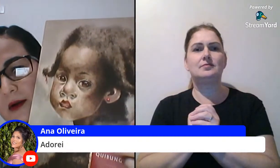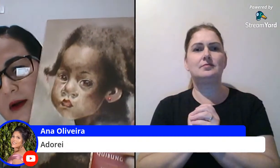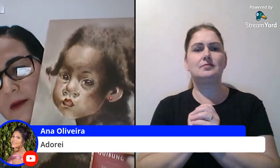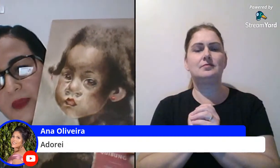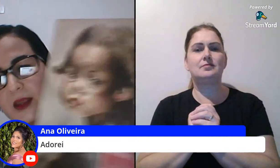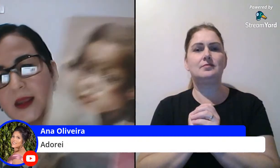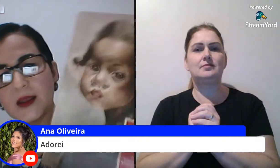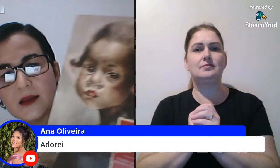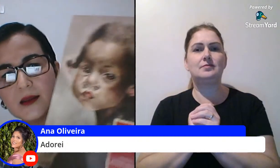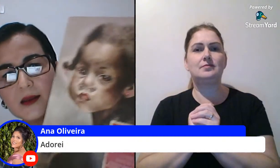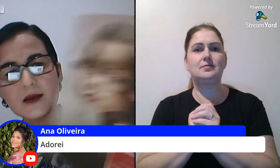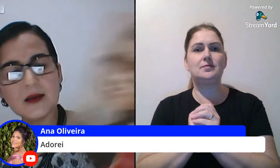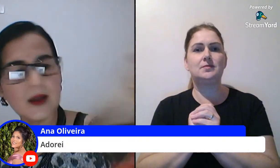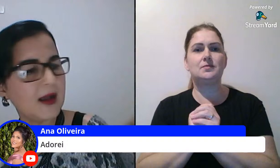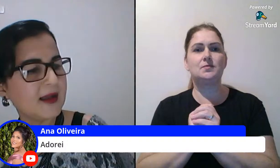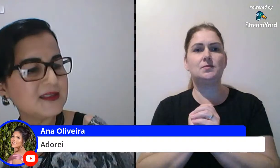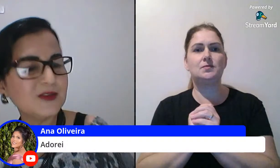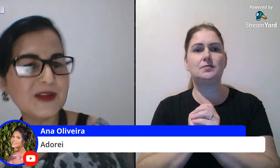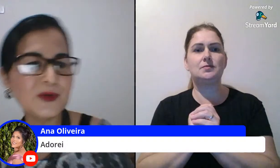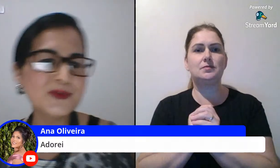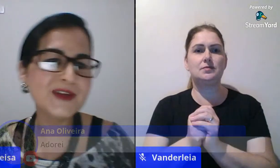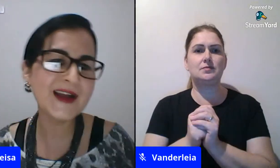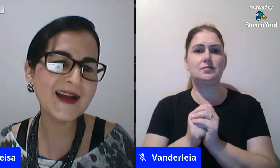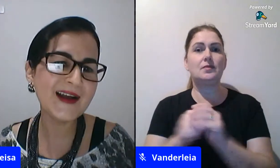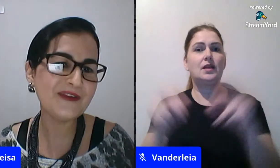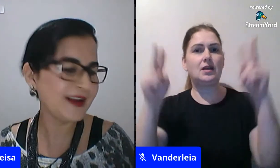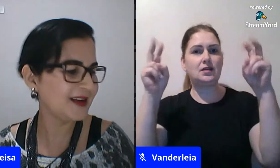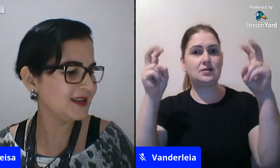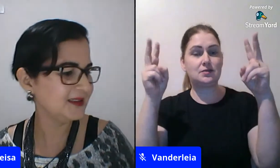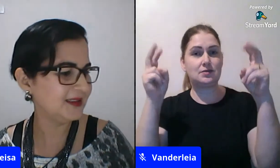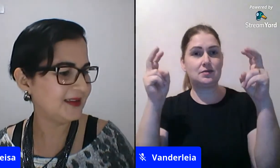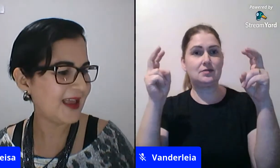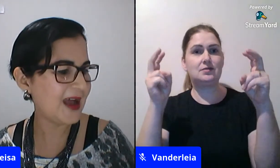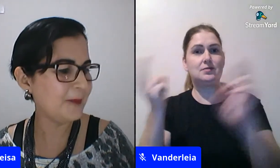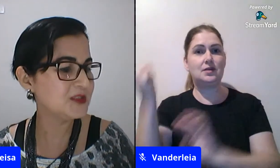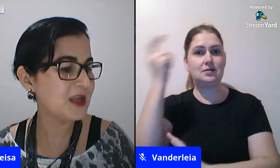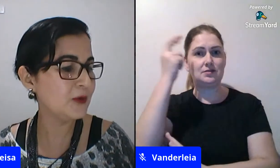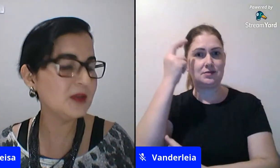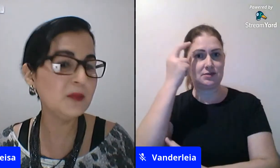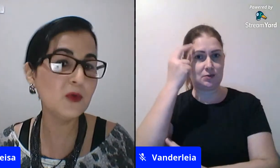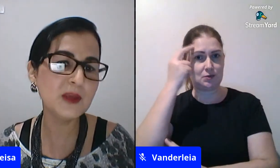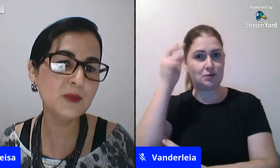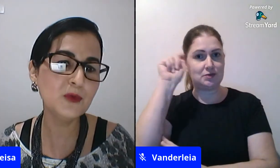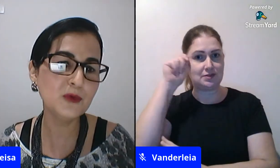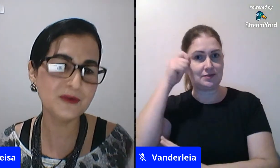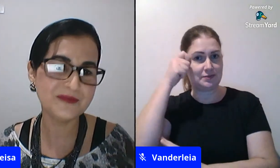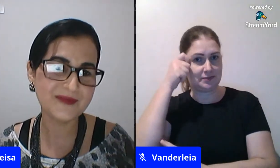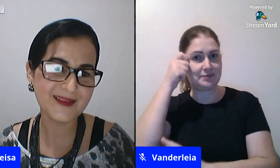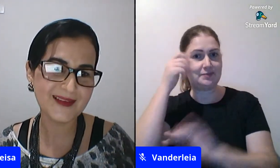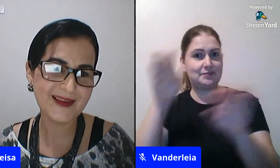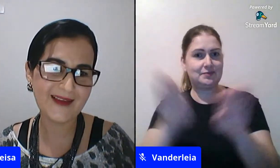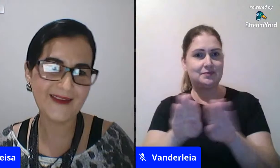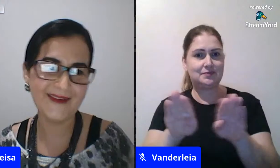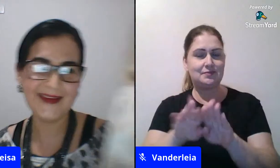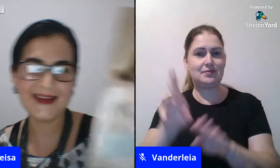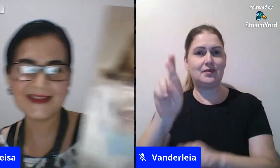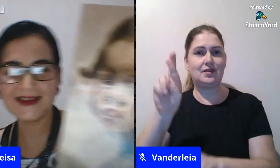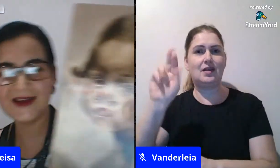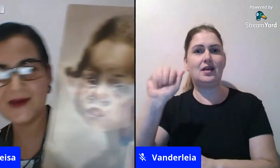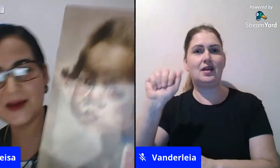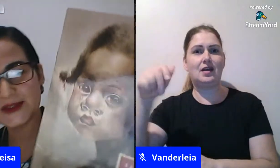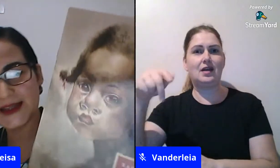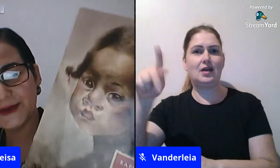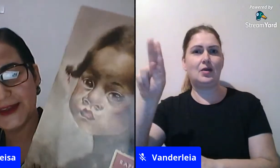ó a questão da cultura africana é rapuzel e o quibungo ó